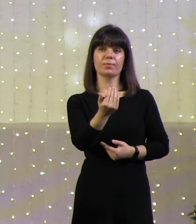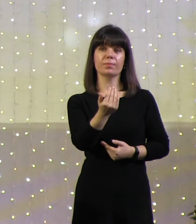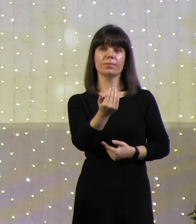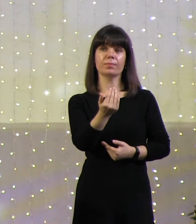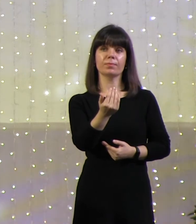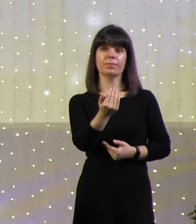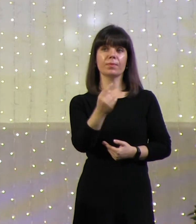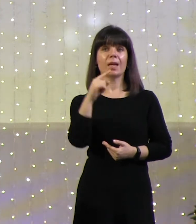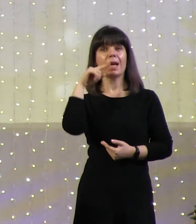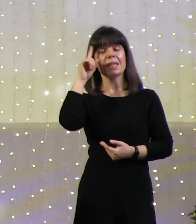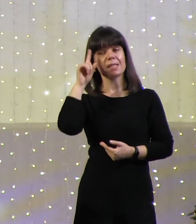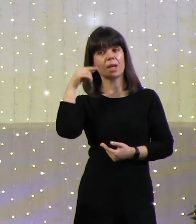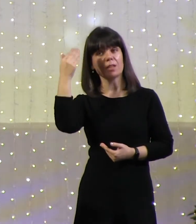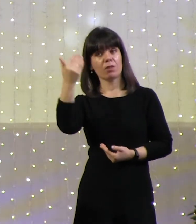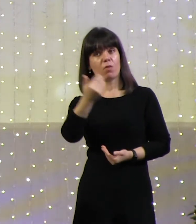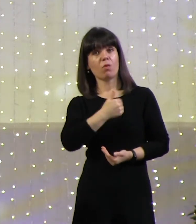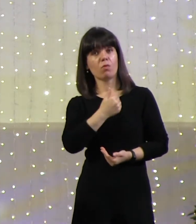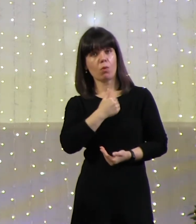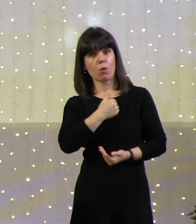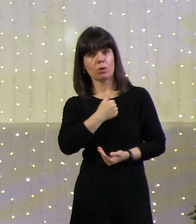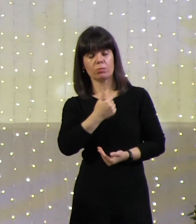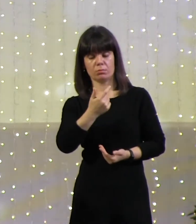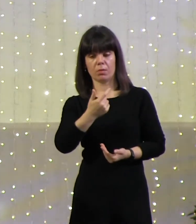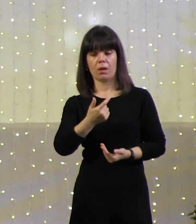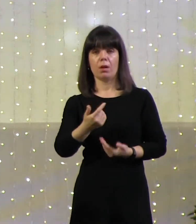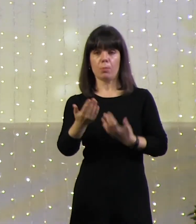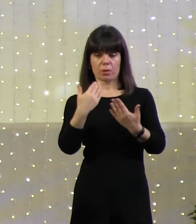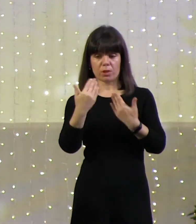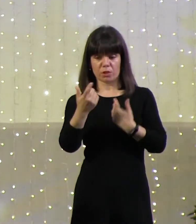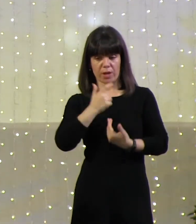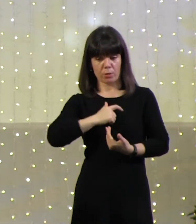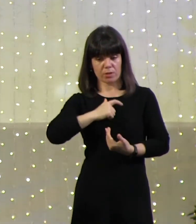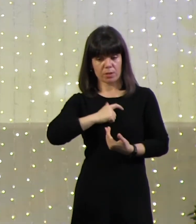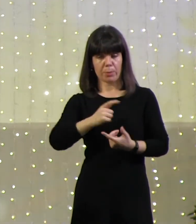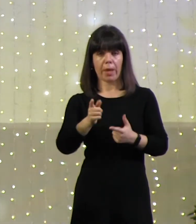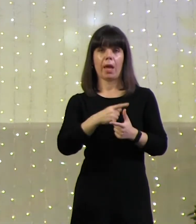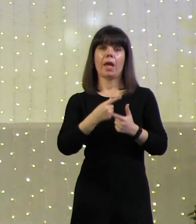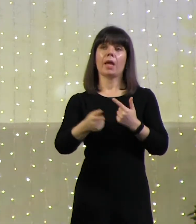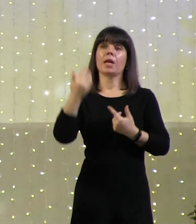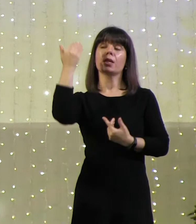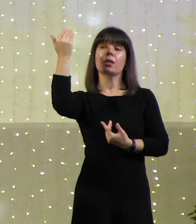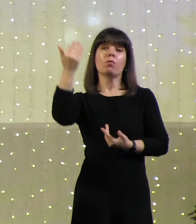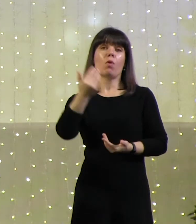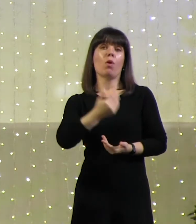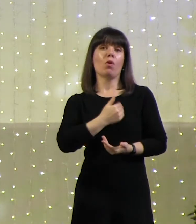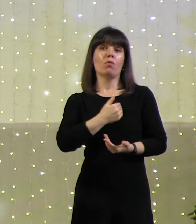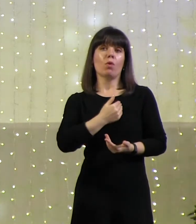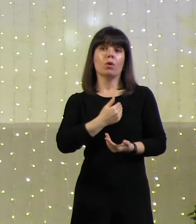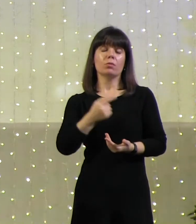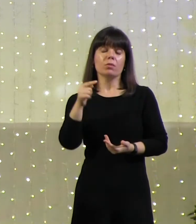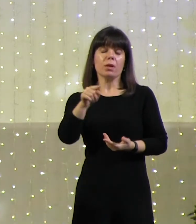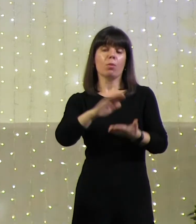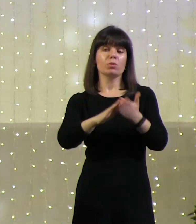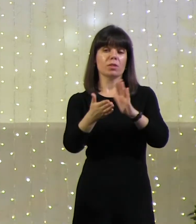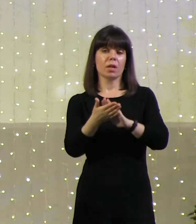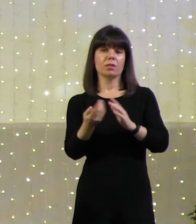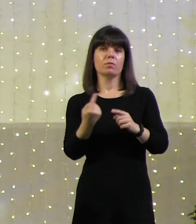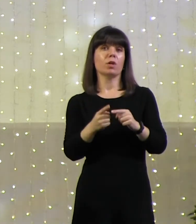знать его волю по отношению к себе или его волю к обстоятельствам, в которых ты находишься?